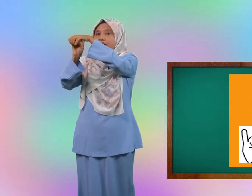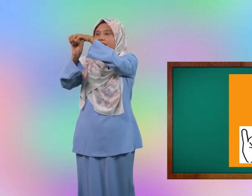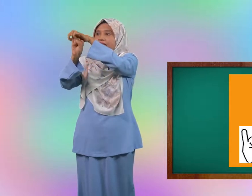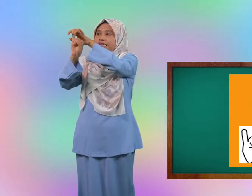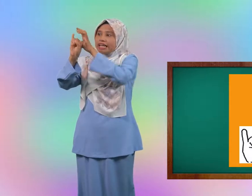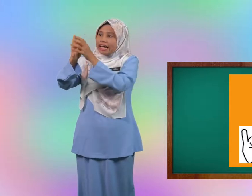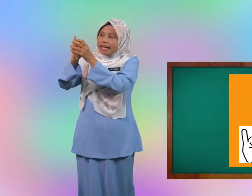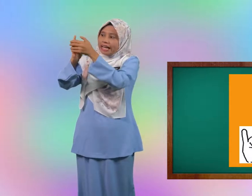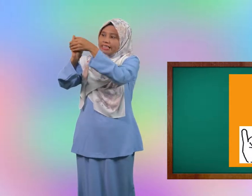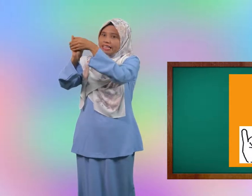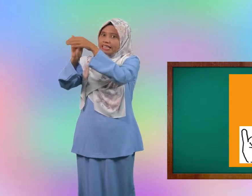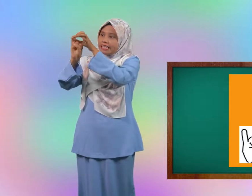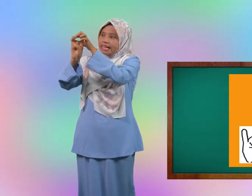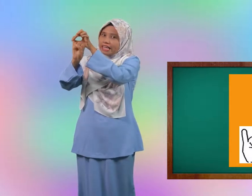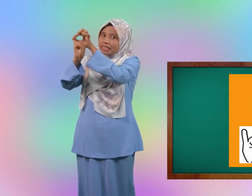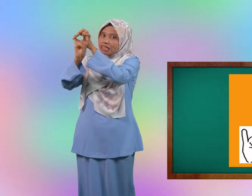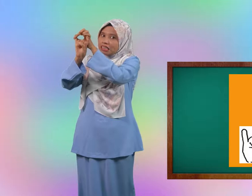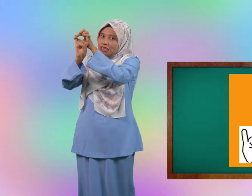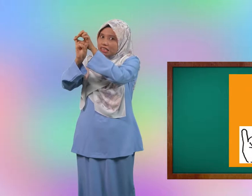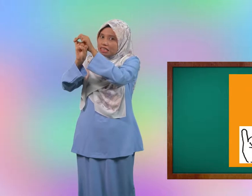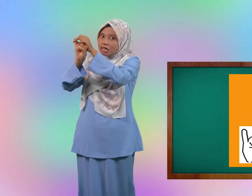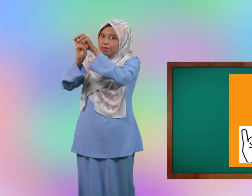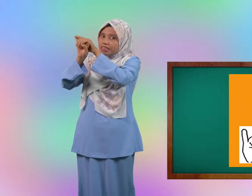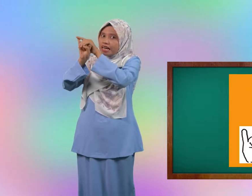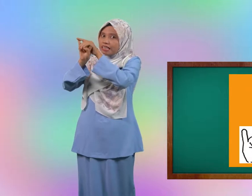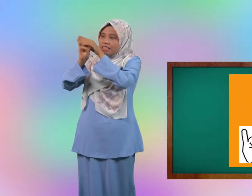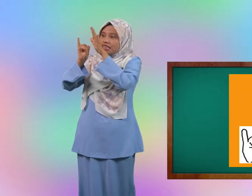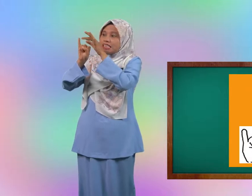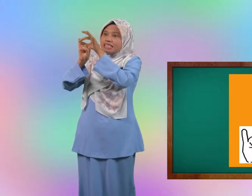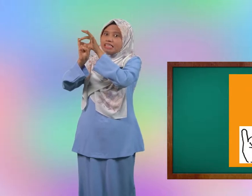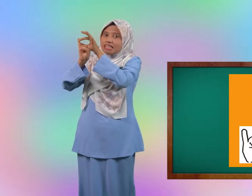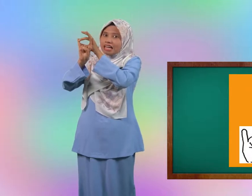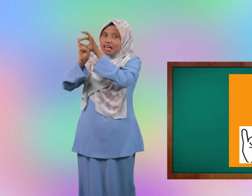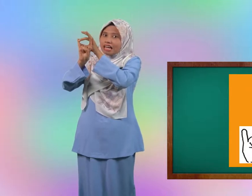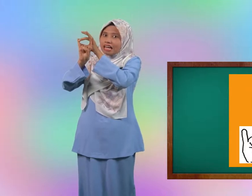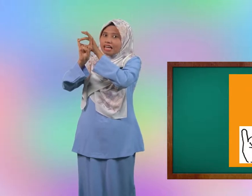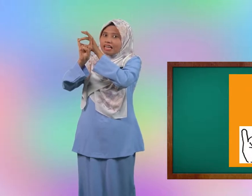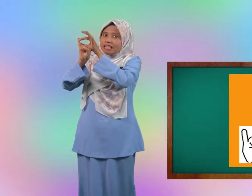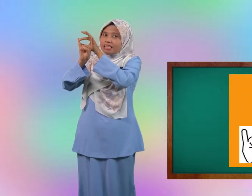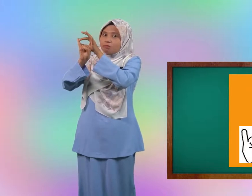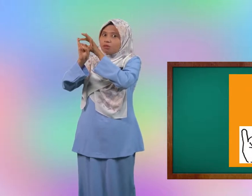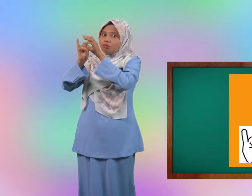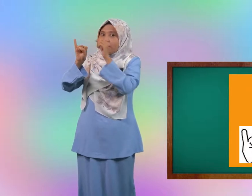kelingking jari kelingking yang kecil ini nama dia jari kelingking ingat ya murid-murid